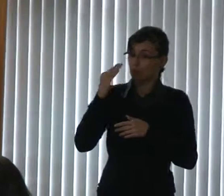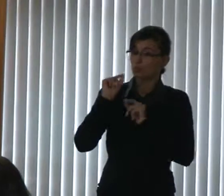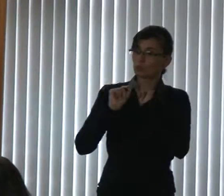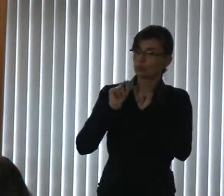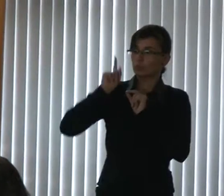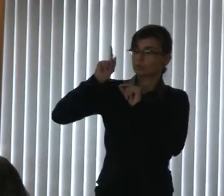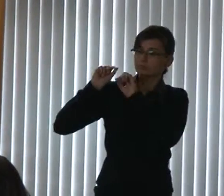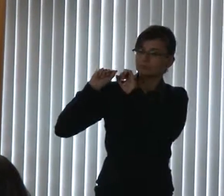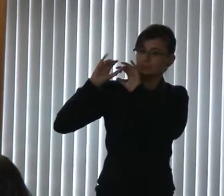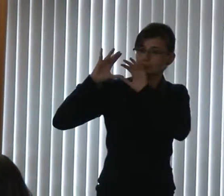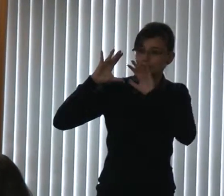fazer um bom trabalho.